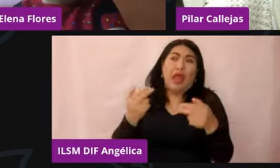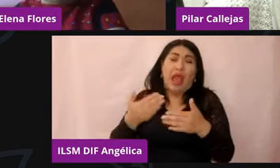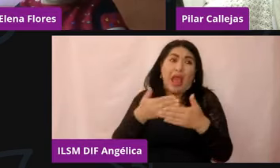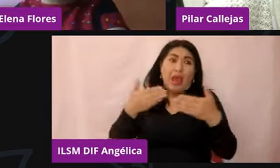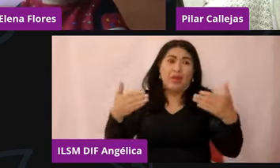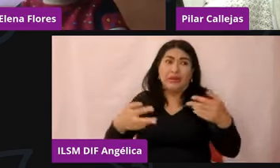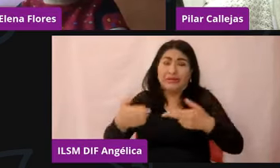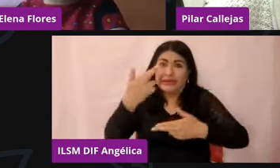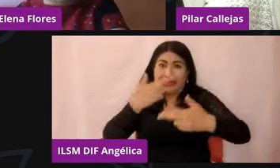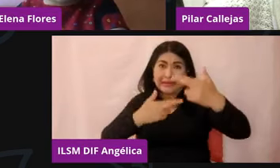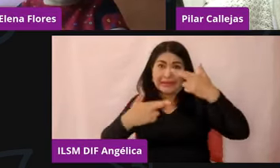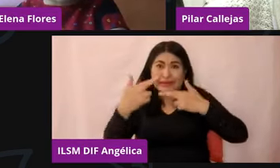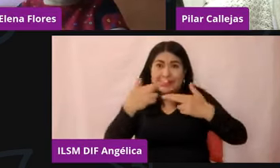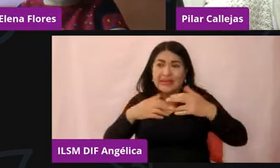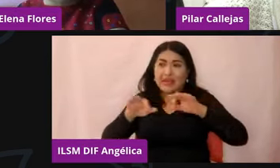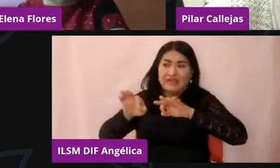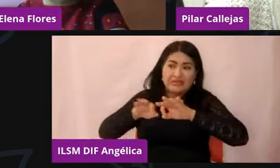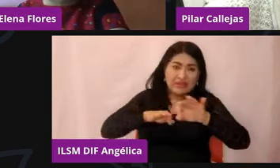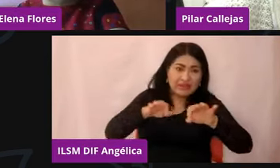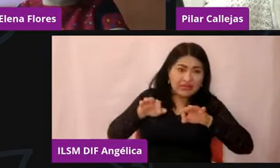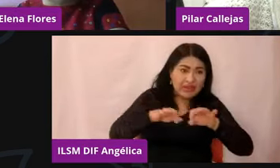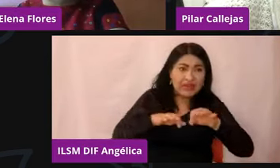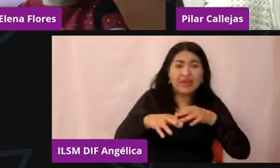ya sea a las labores o a la docencia?